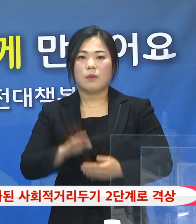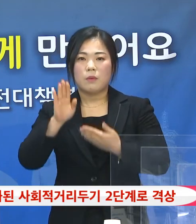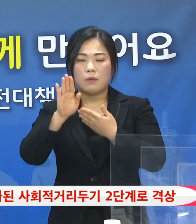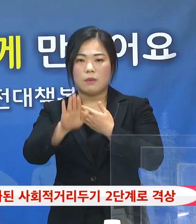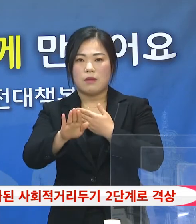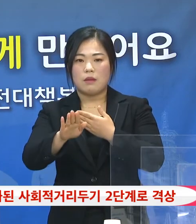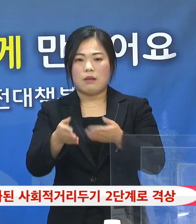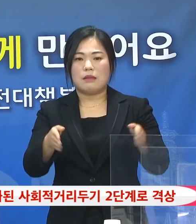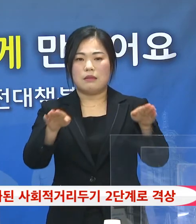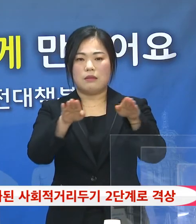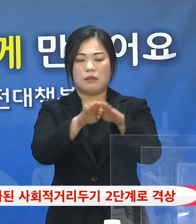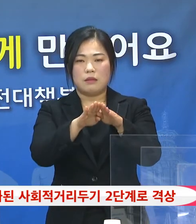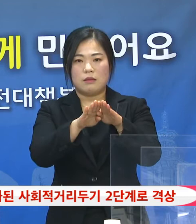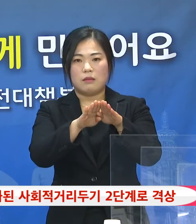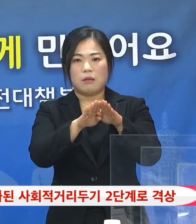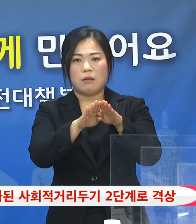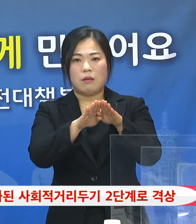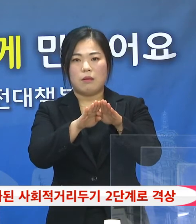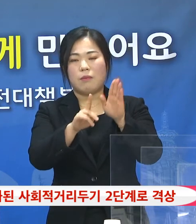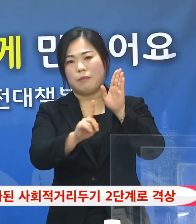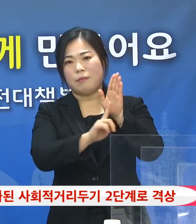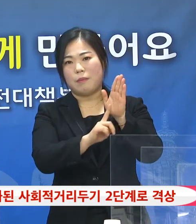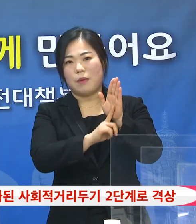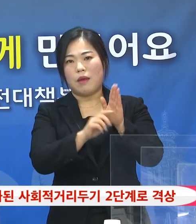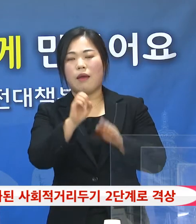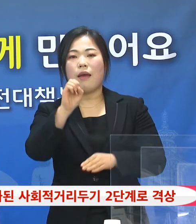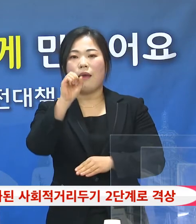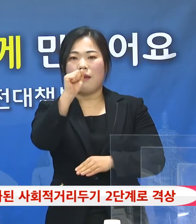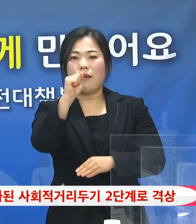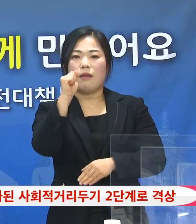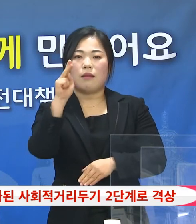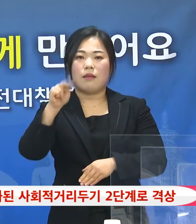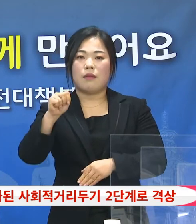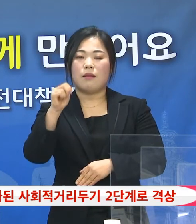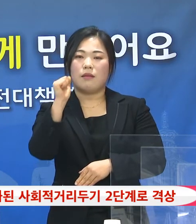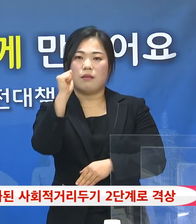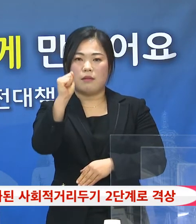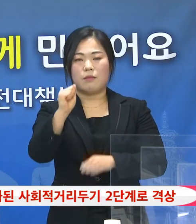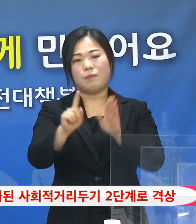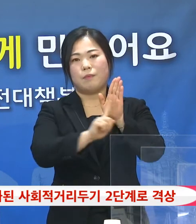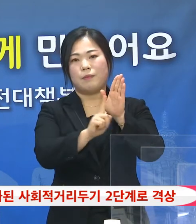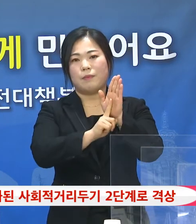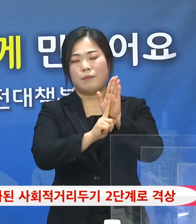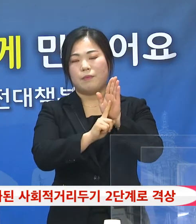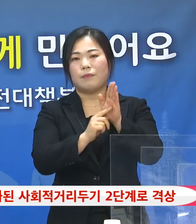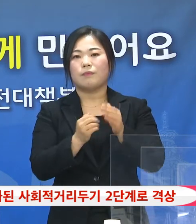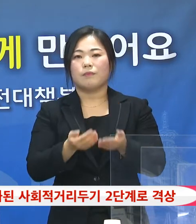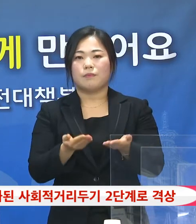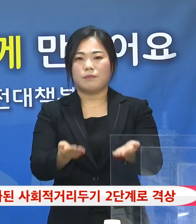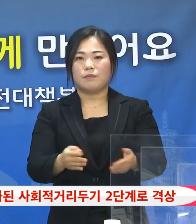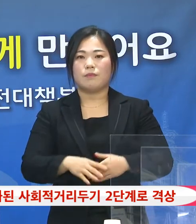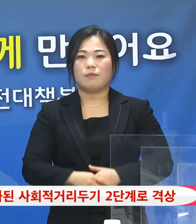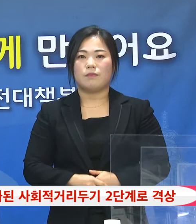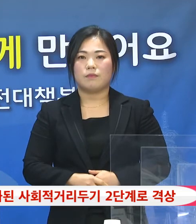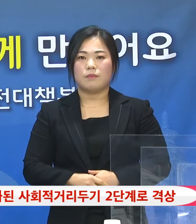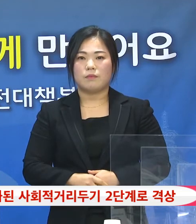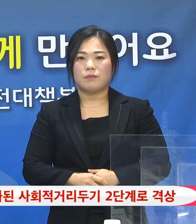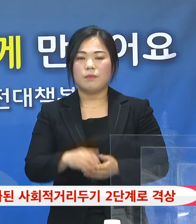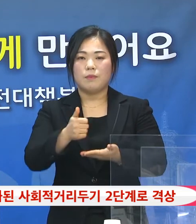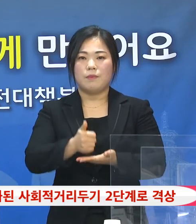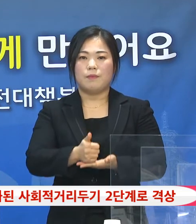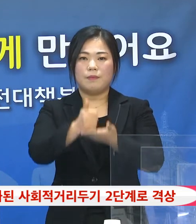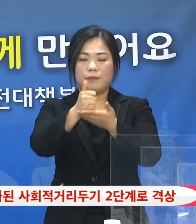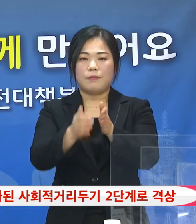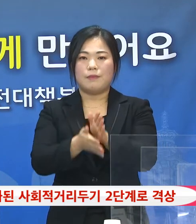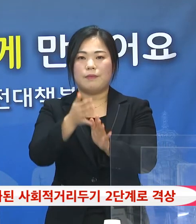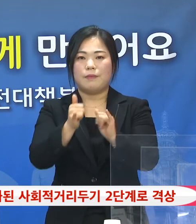대해서는 우리시 홈페이지와 공식 SNS를 통하여 자세한 내용을 확인해 주시기 바랍니다. 존경하는 시민